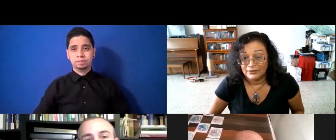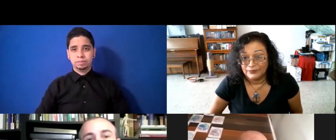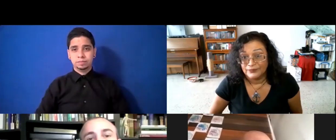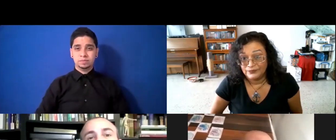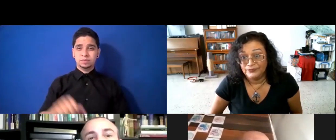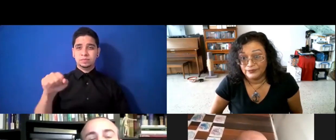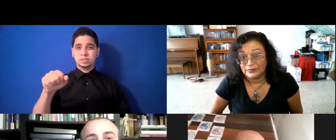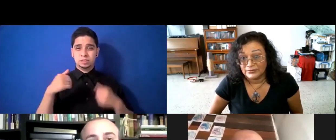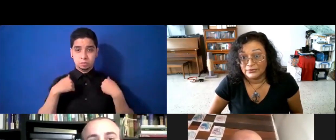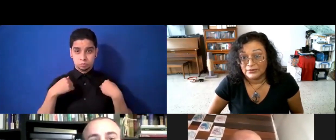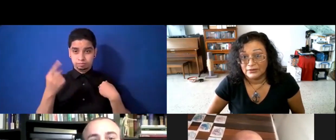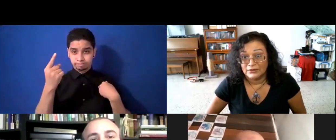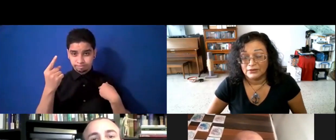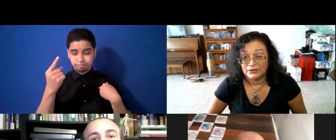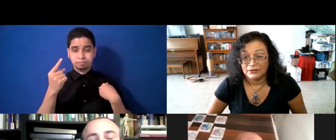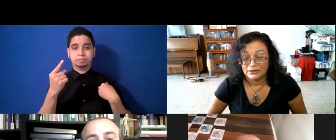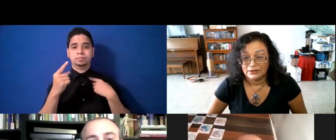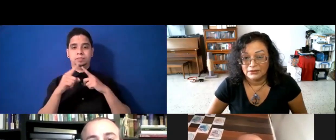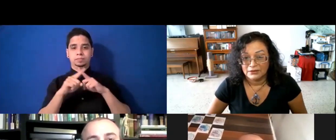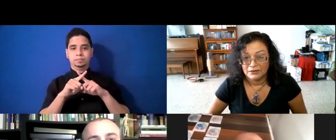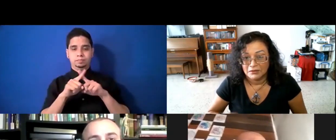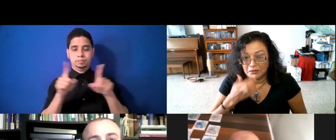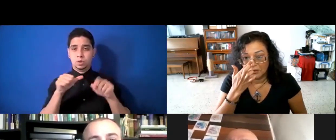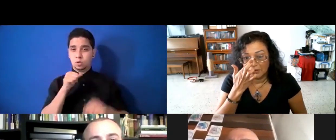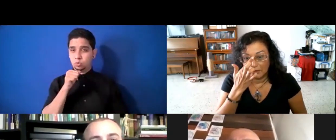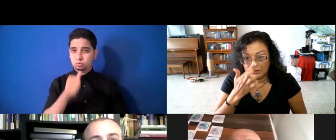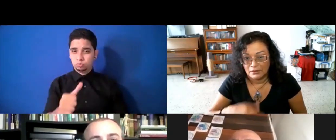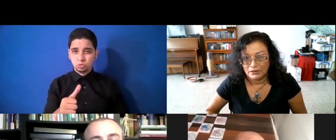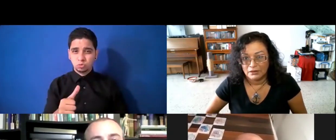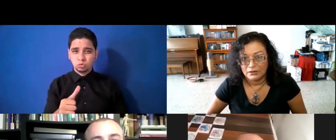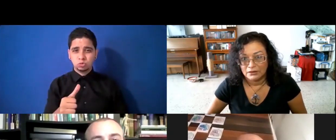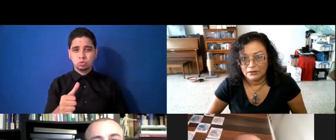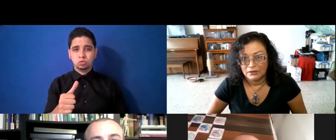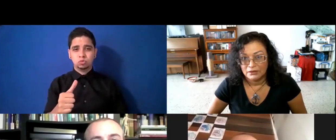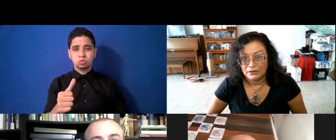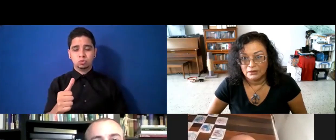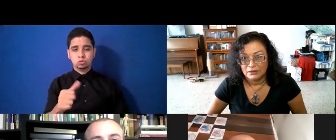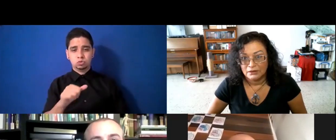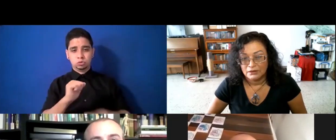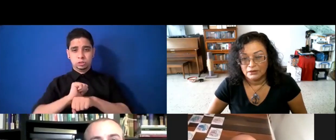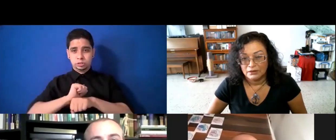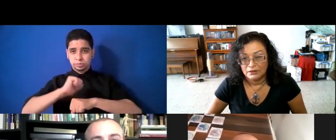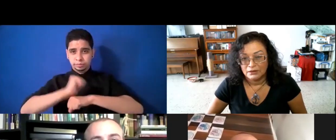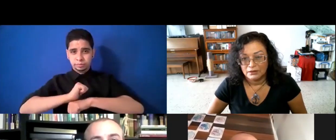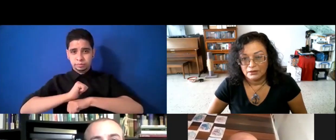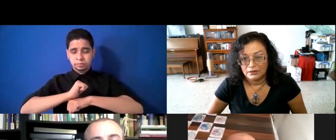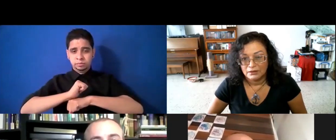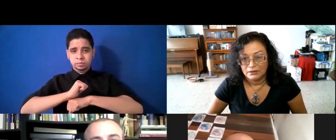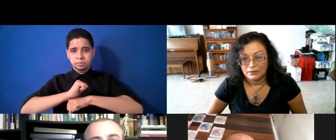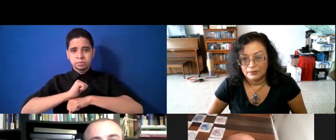exacto. Pero no era, no se trabaja a los niveles, los que se trabajan